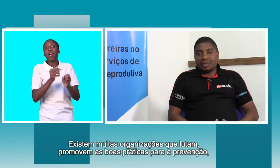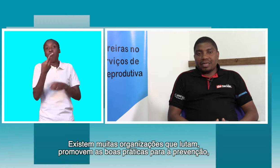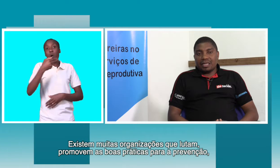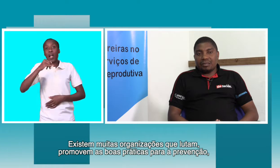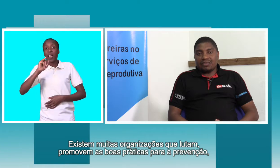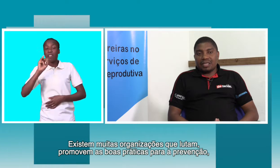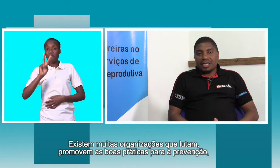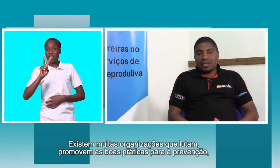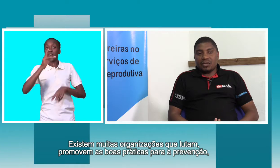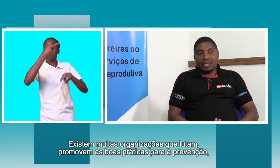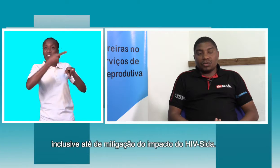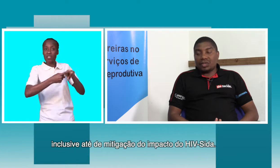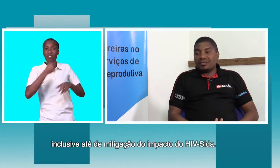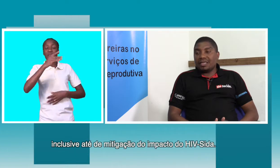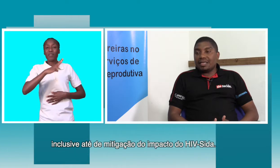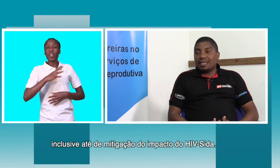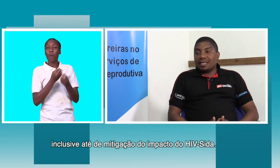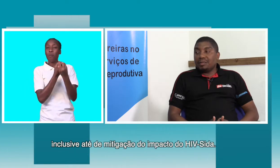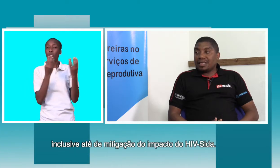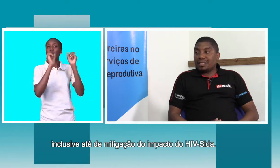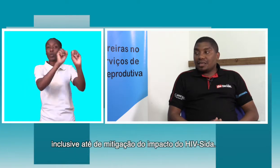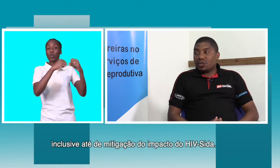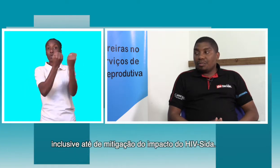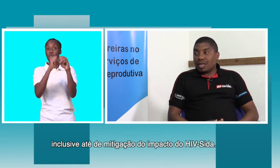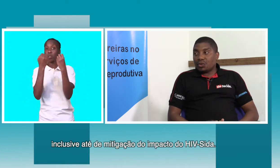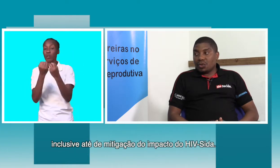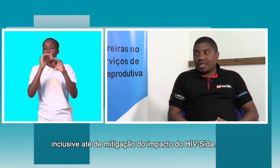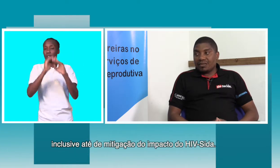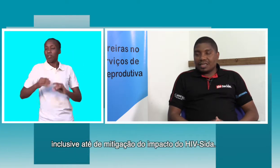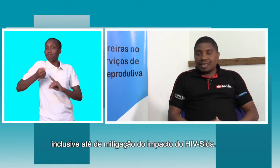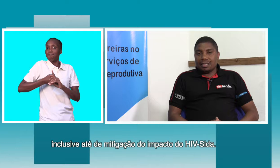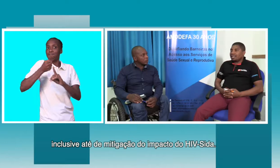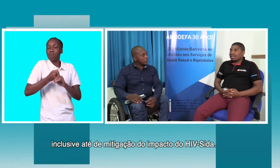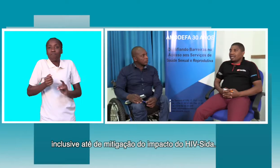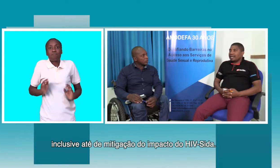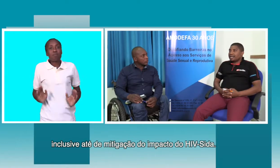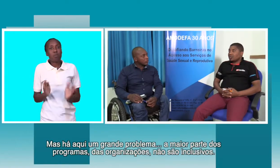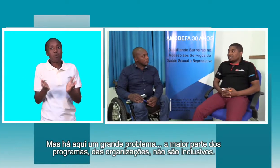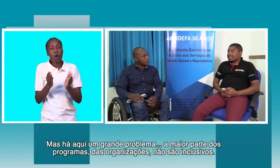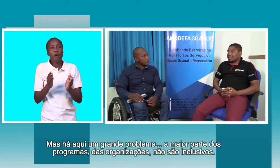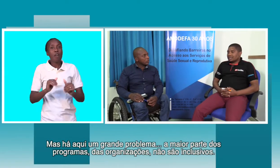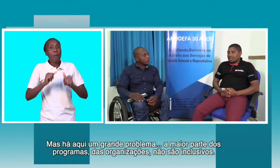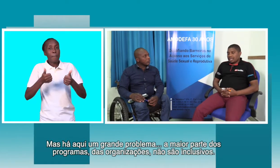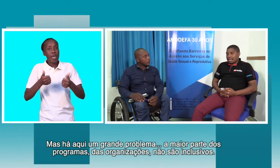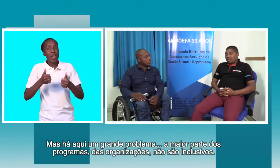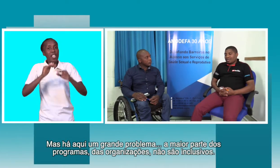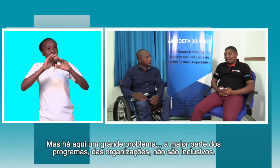para a prevenção, inclusive até de mitigação do impacto do agrega de sida. Mas é aqui um grande problema que